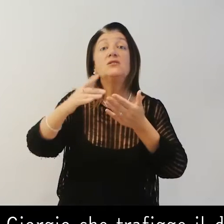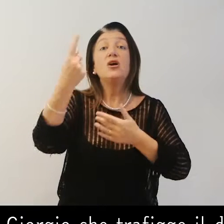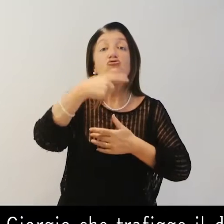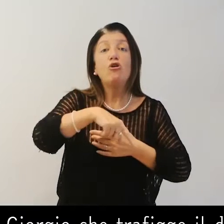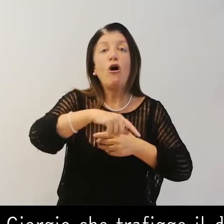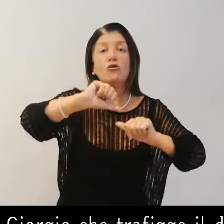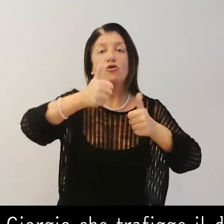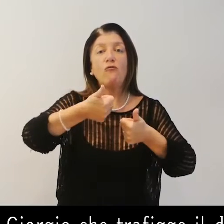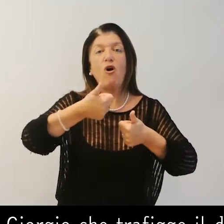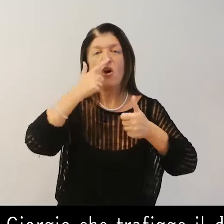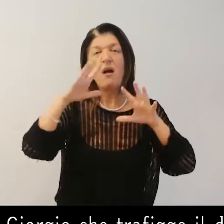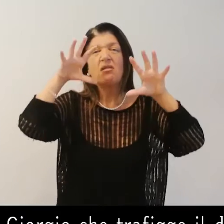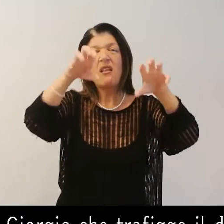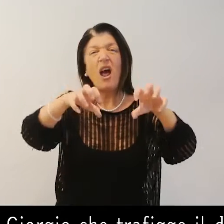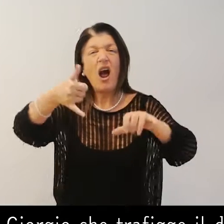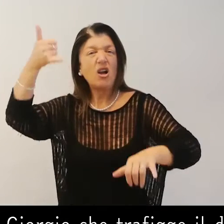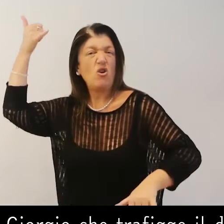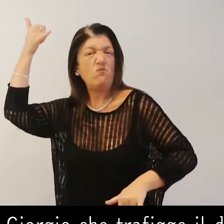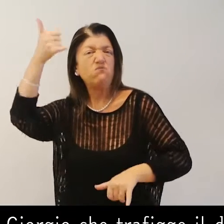Giorgio che trafigge il drago in una lunezza.